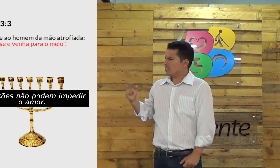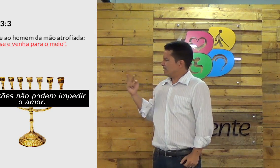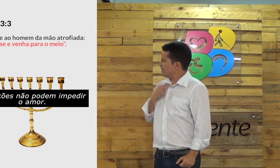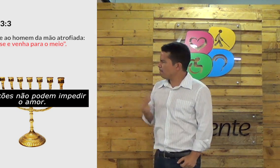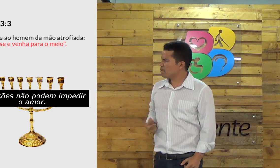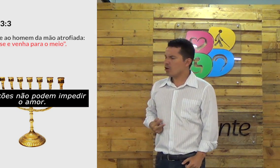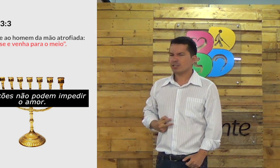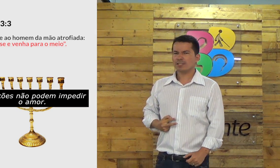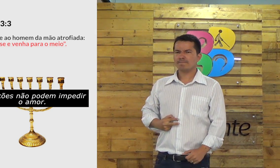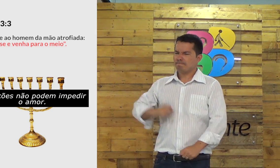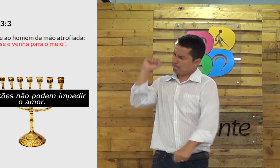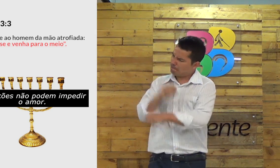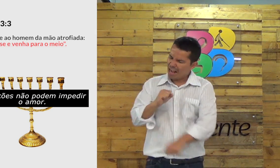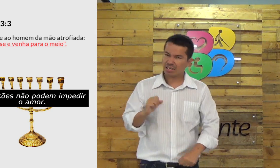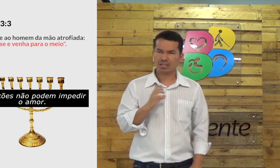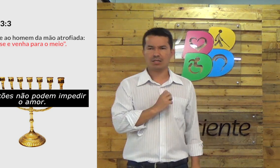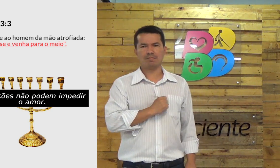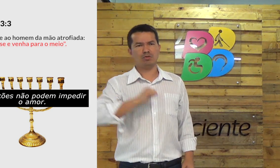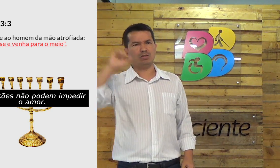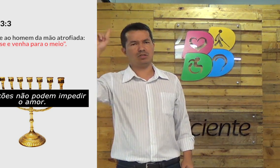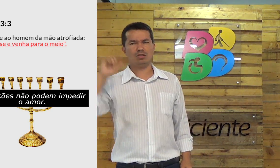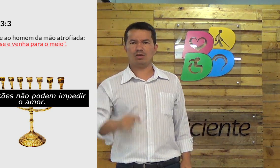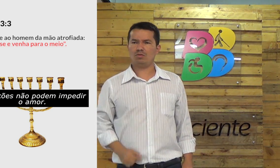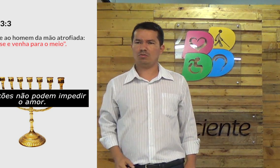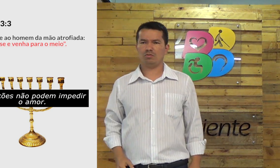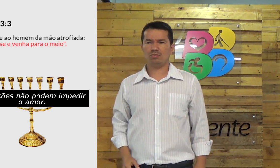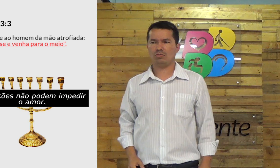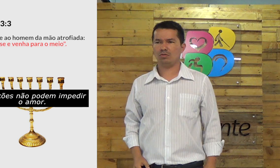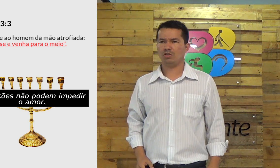a tradição ela não pode parar o amor de Deus